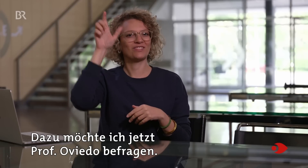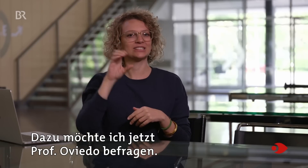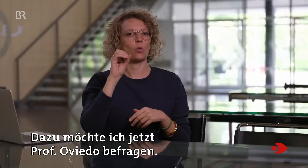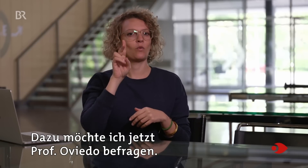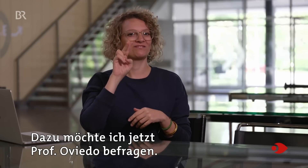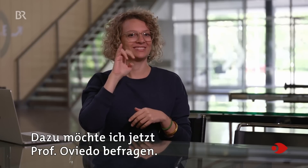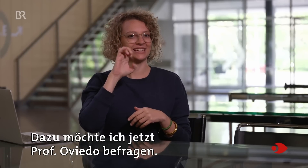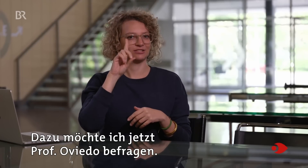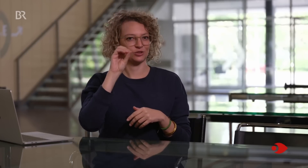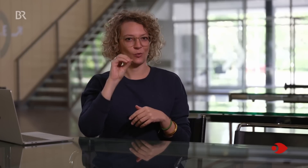Oviedo befragen.